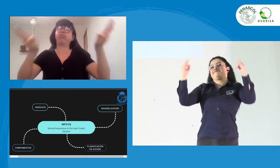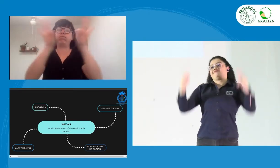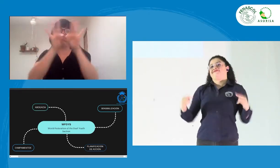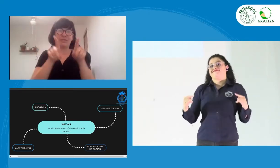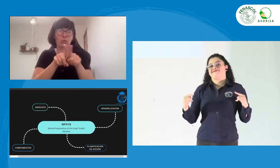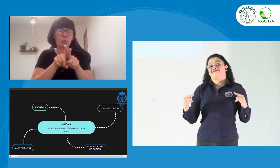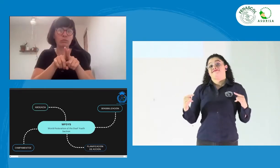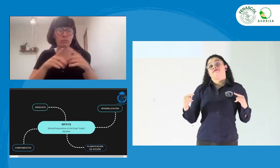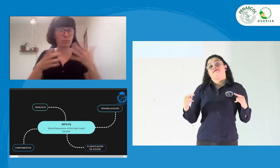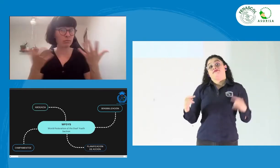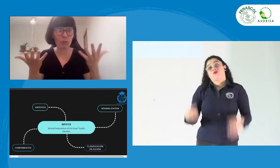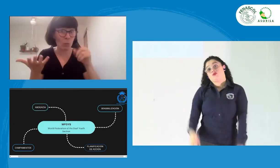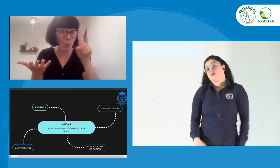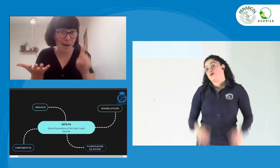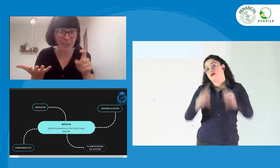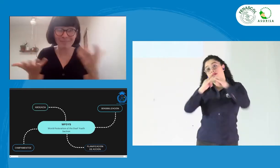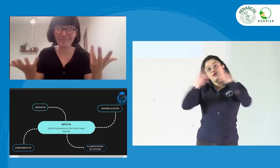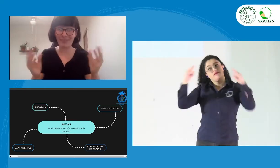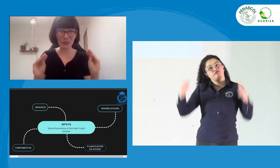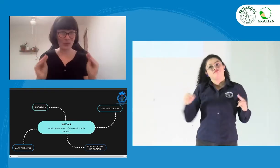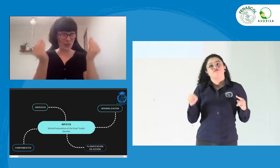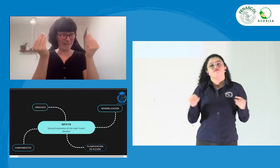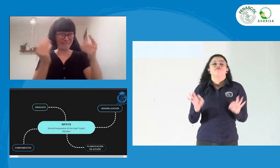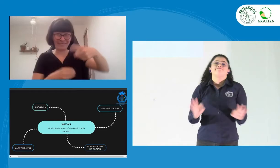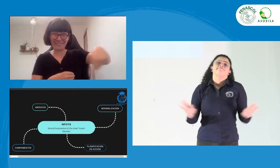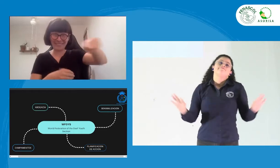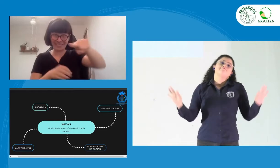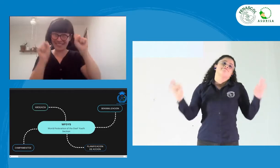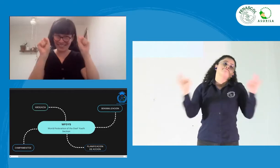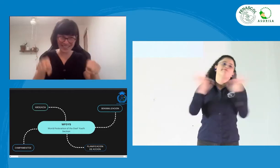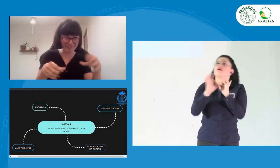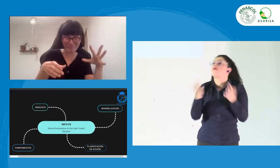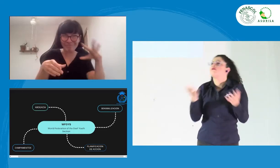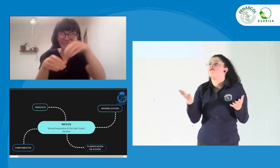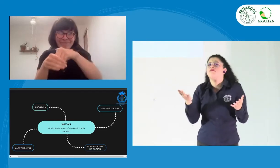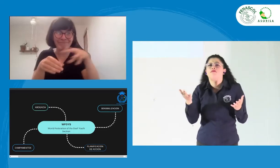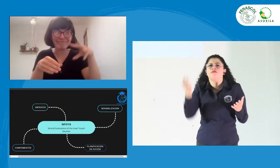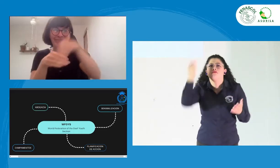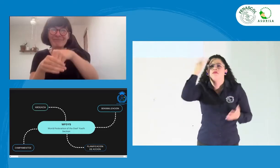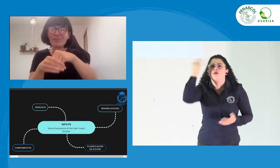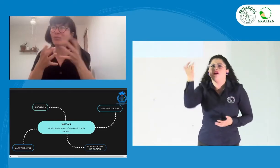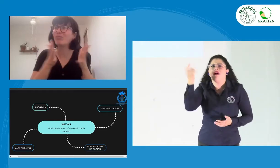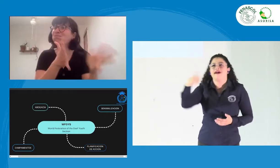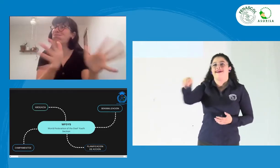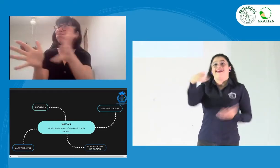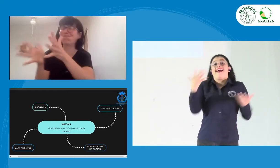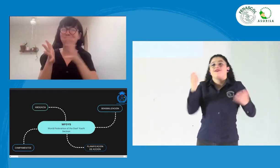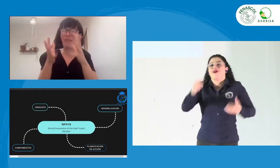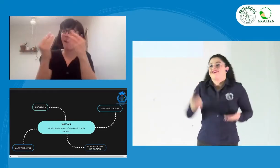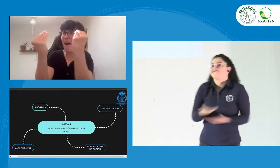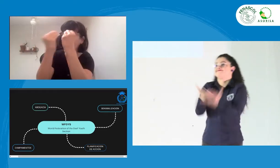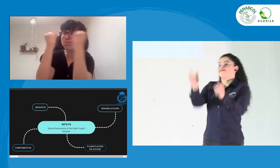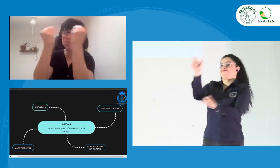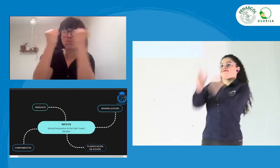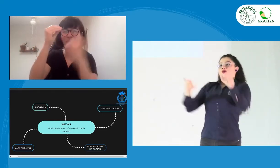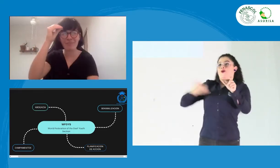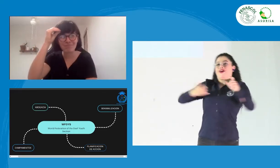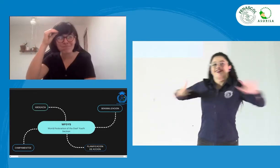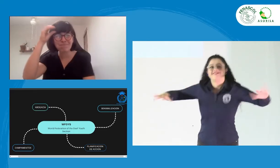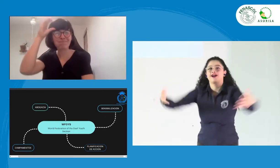planeación. Y también tenemos los campamentos. Los campamentos son sumamente importantes para la juventud sorda, porque en estos